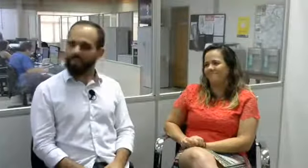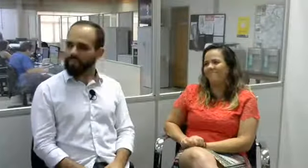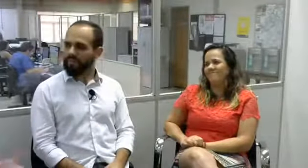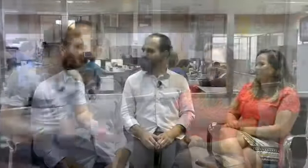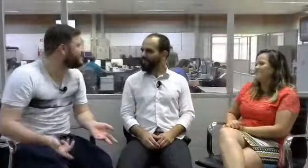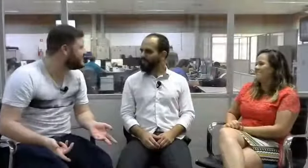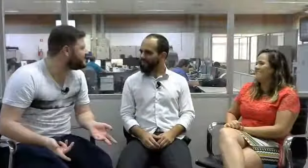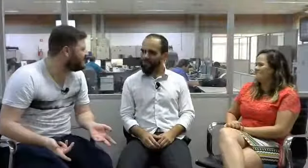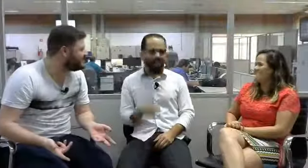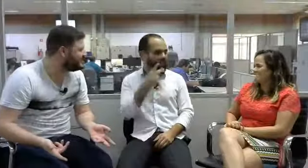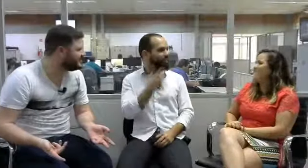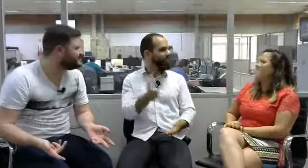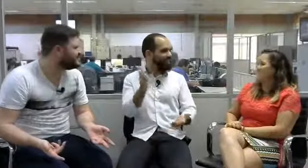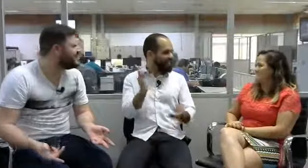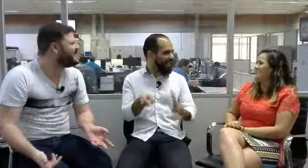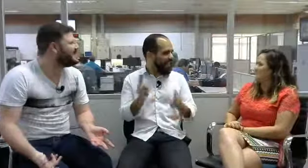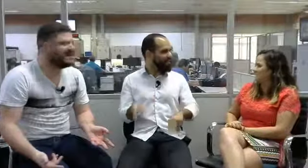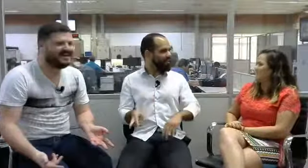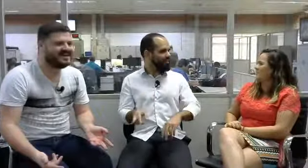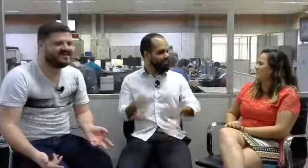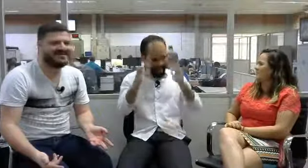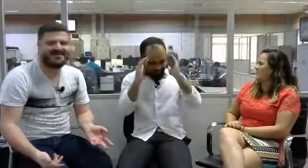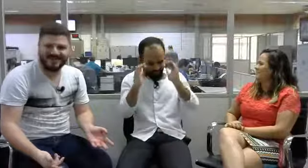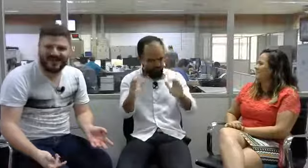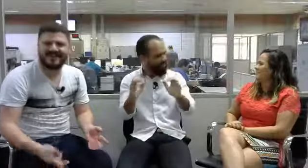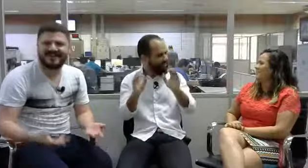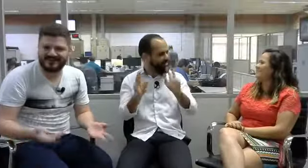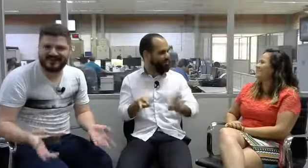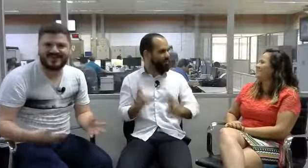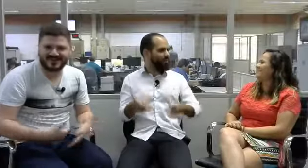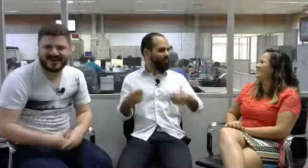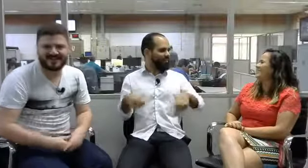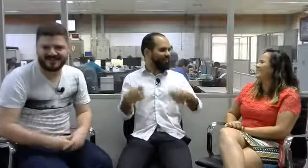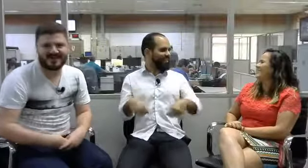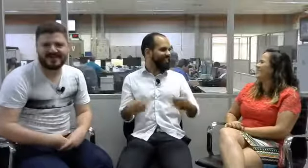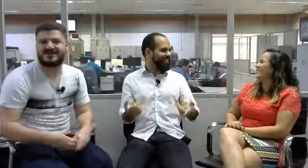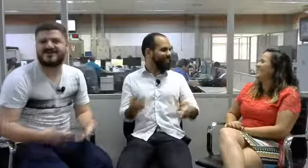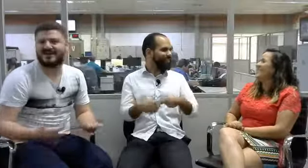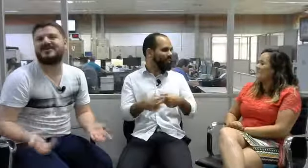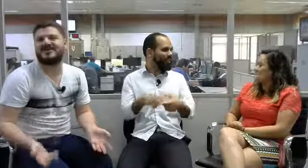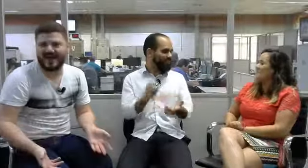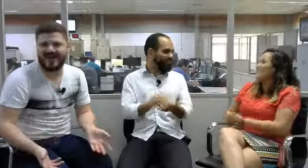sempre no respeito, né? A gente fala e no final a gente cai no respeito. Então é isso que a gente pede.